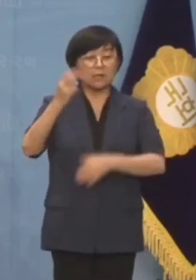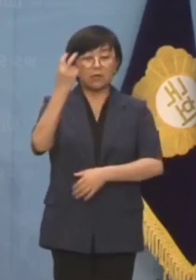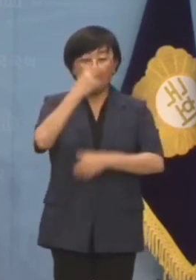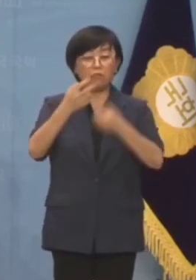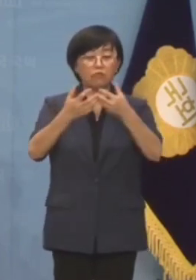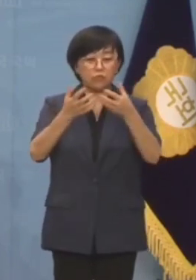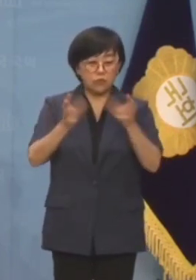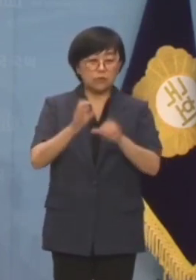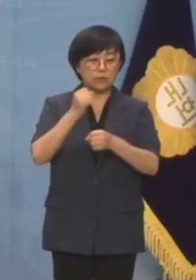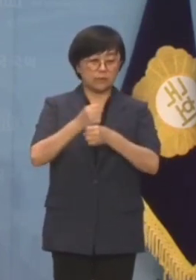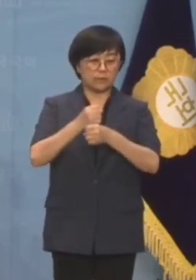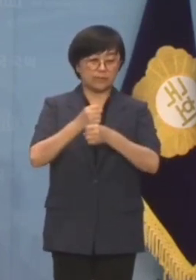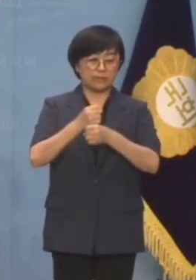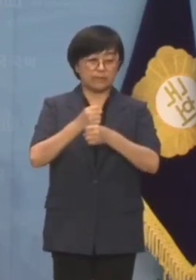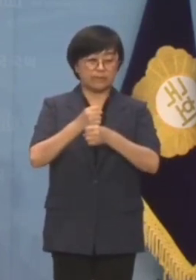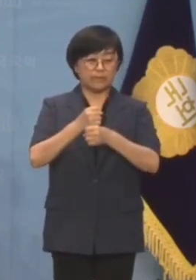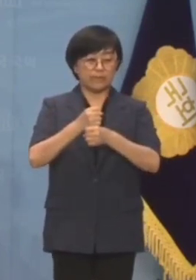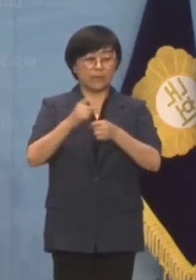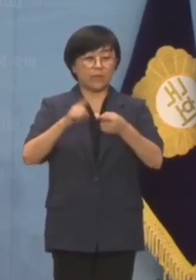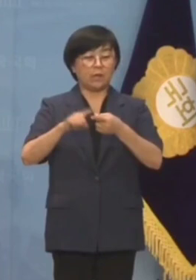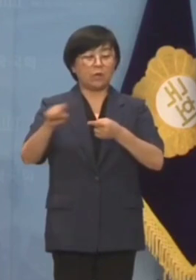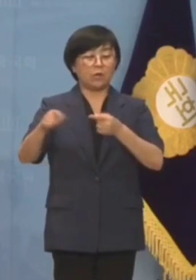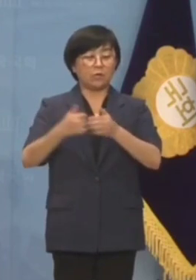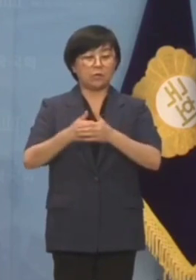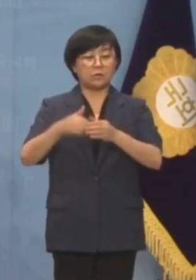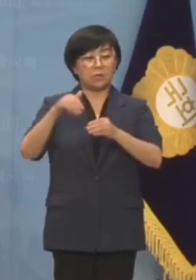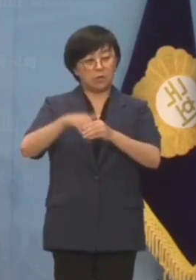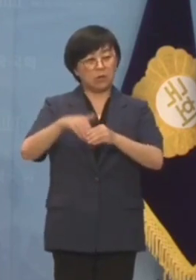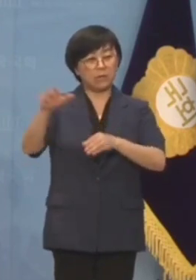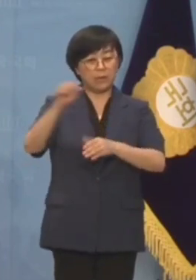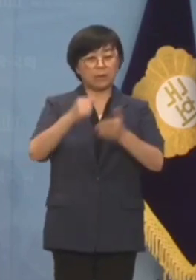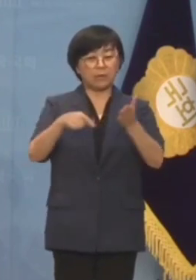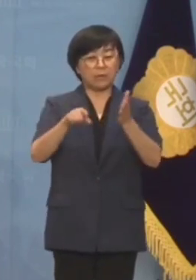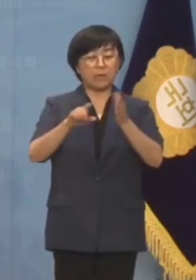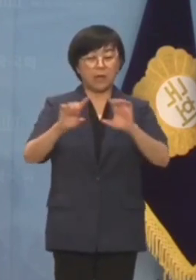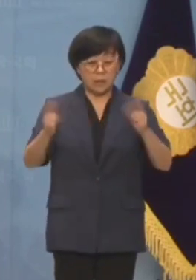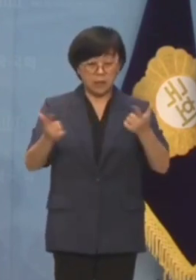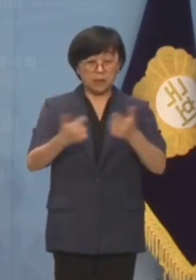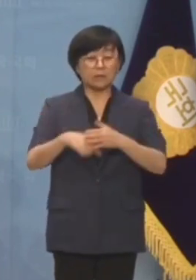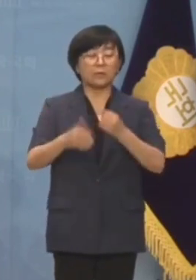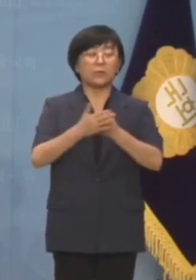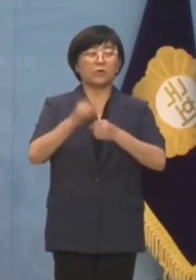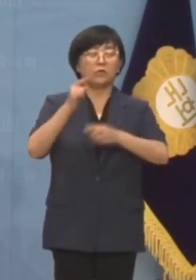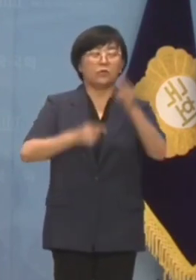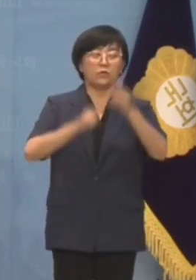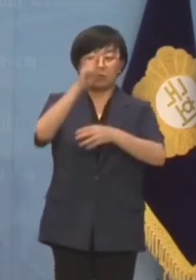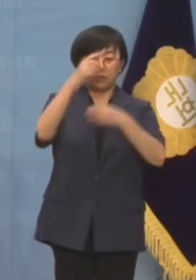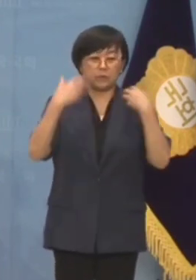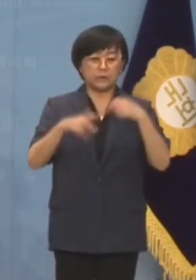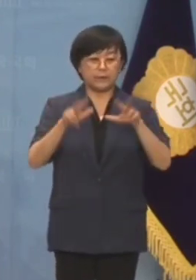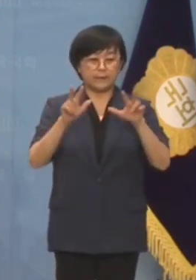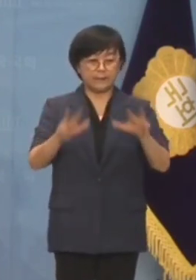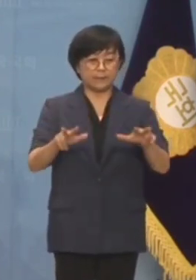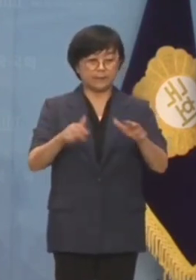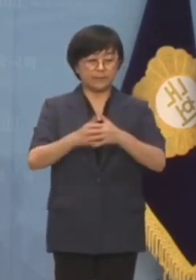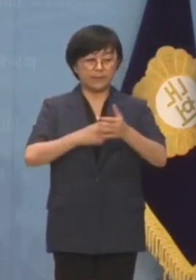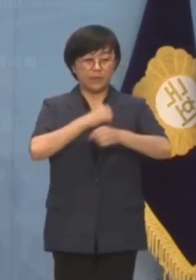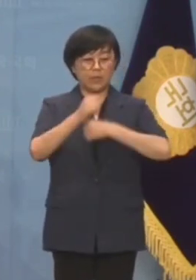있습니까? 관제대모와 관권선거를 획책하는 것이 아니라면 윤석열 정부는 당장